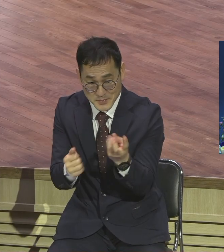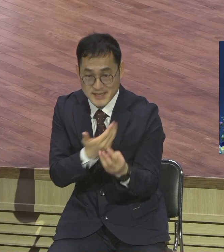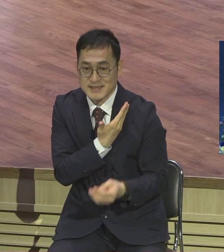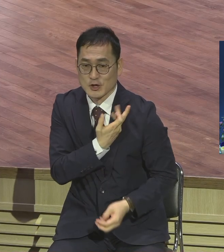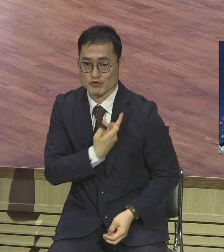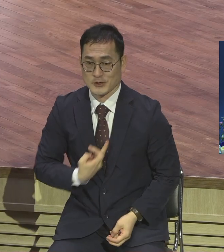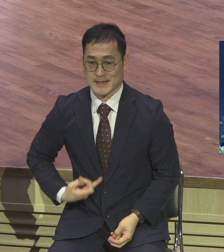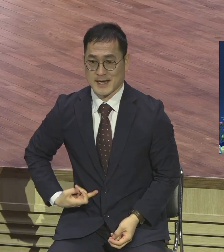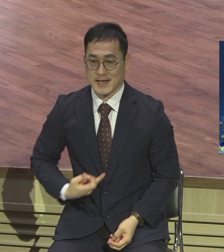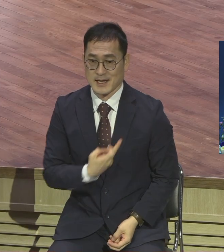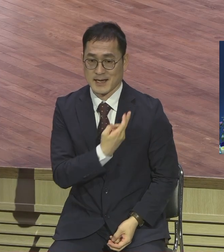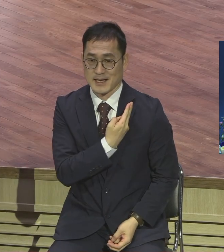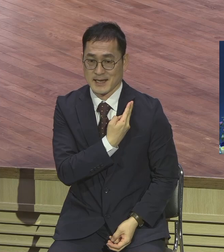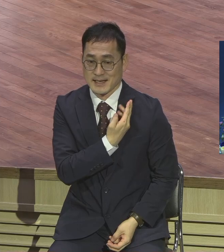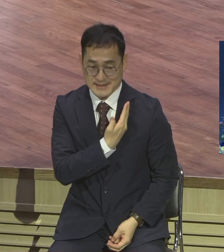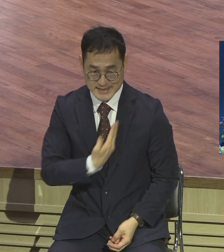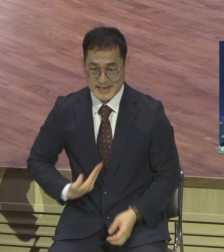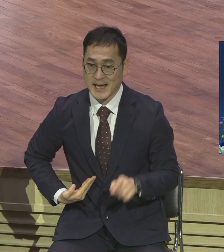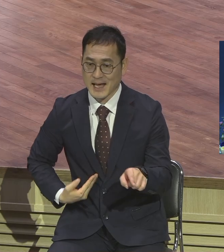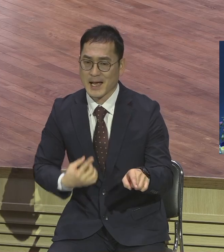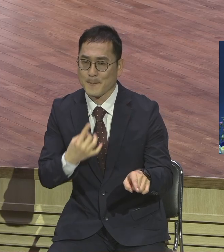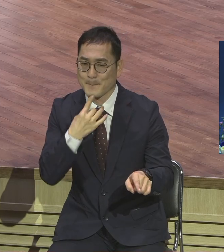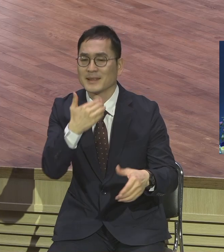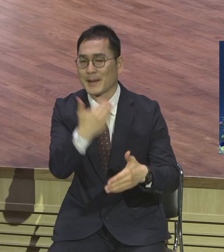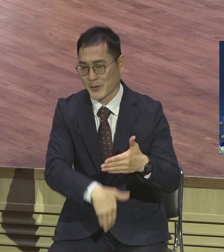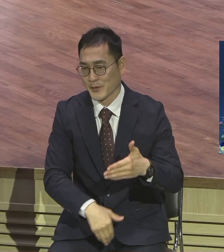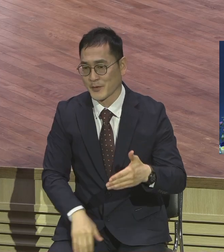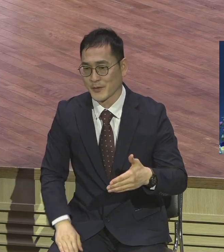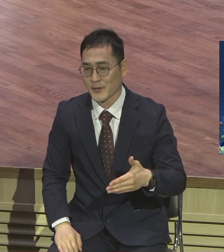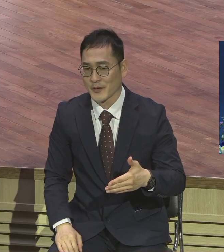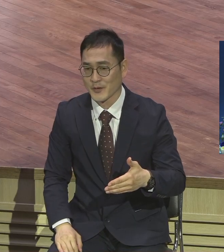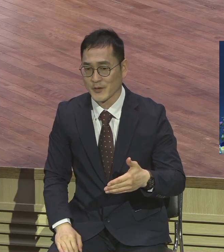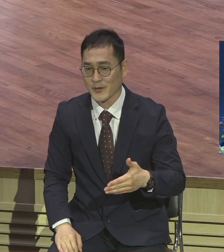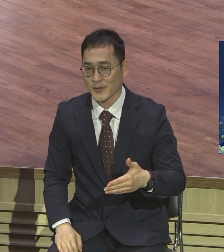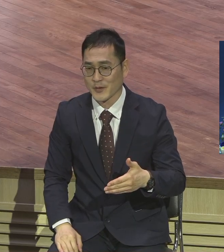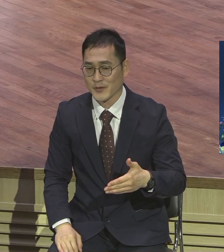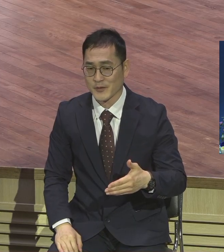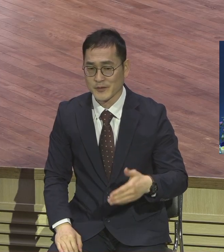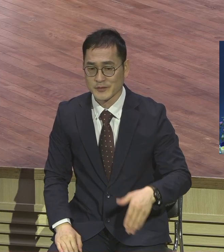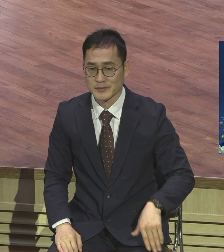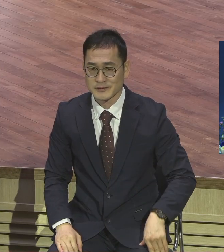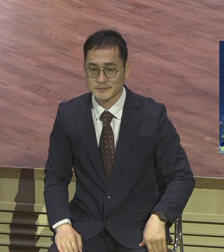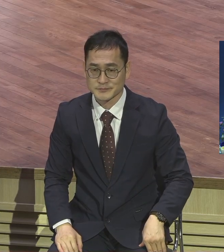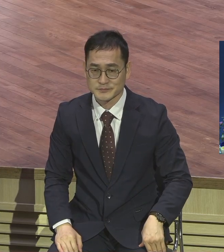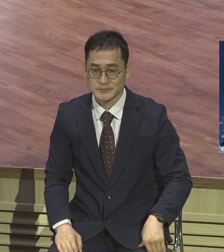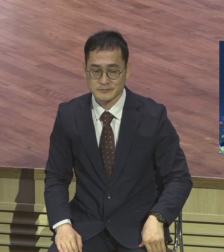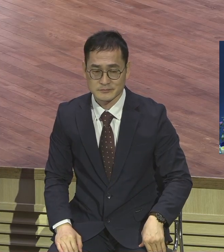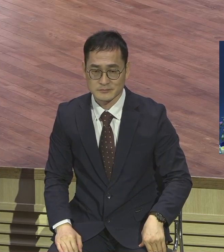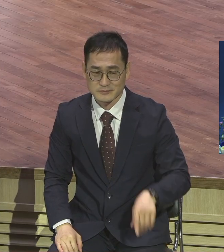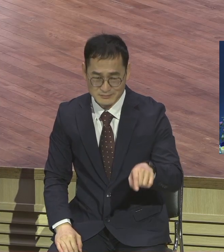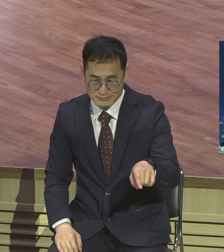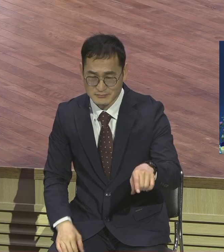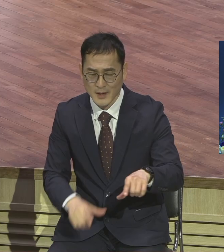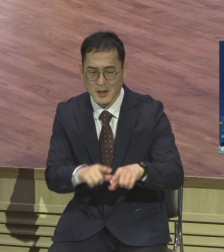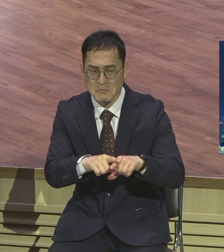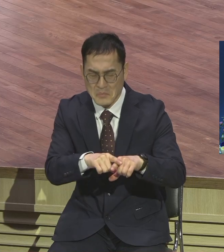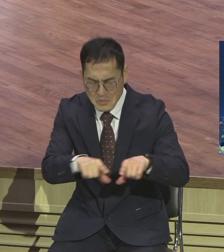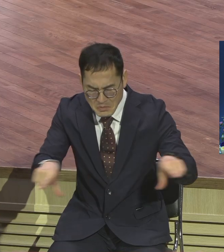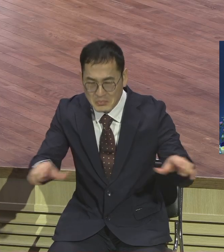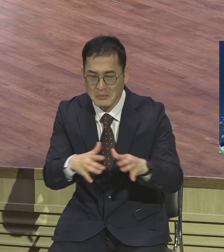없어요 몇 사람 그것도 뭐 평범한 사람 유명한 사람도 아니고 아주 평범한 사람